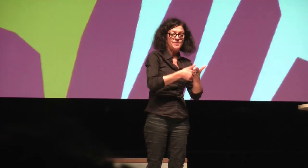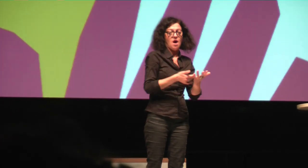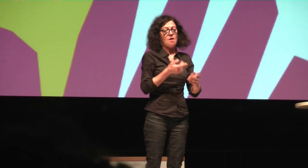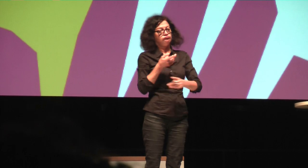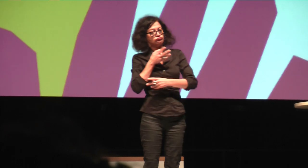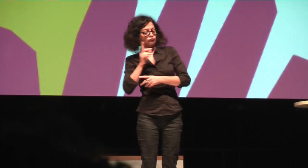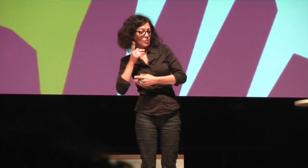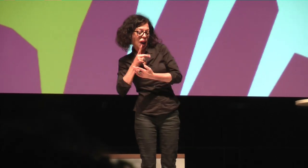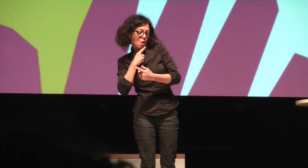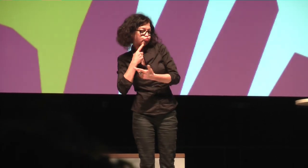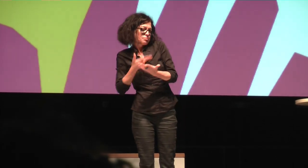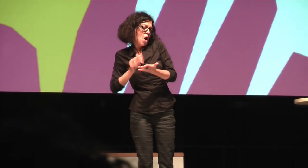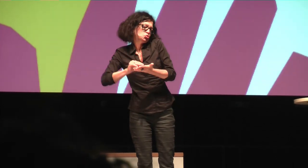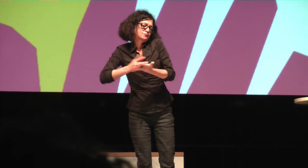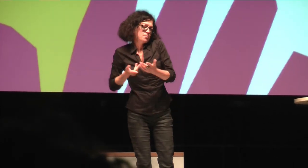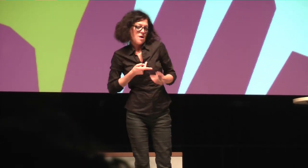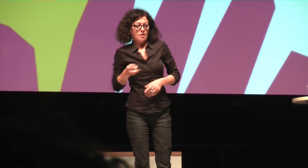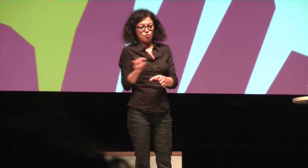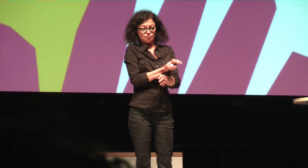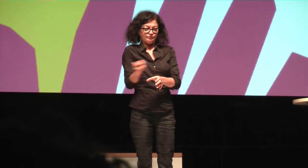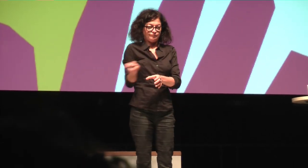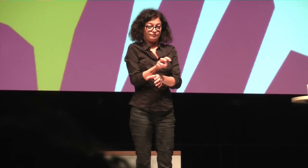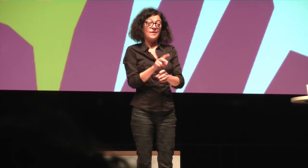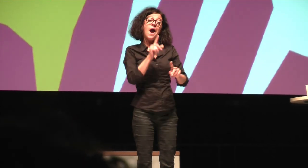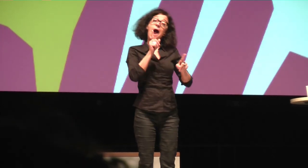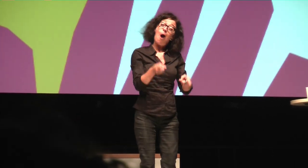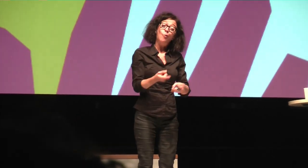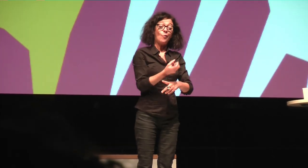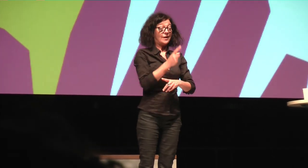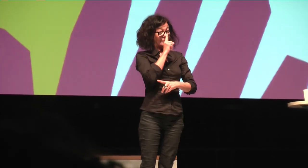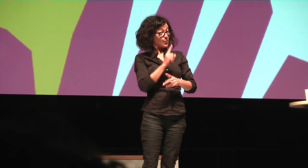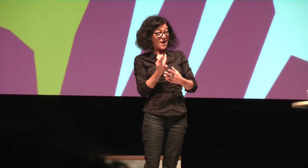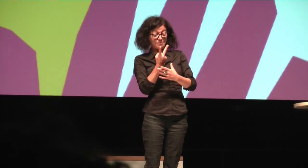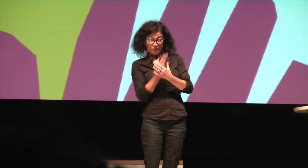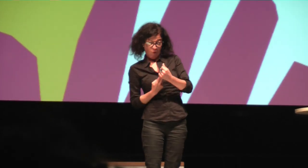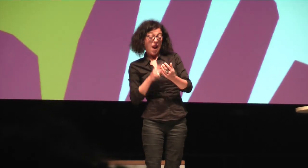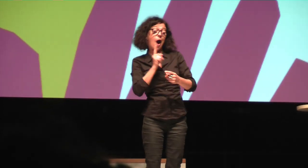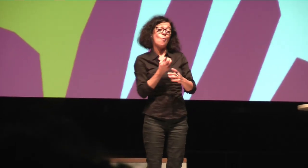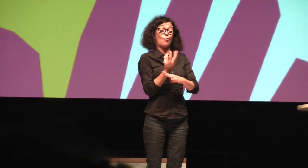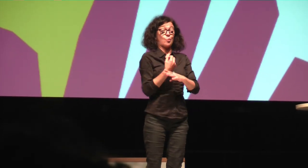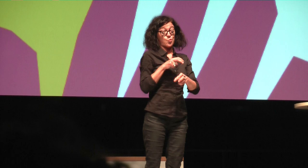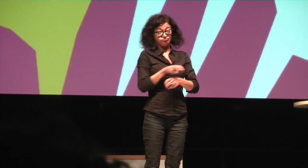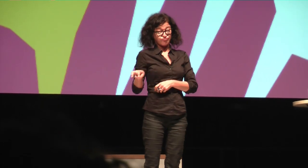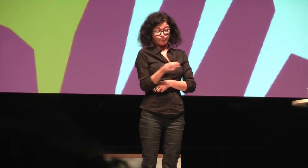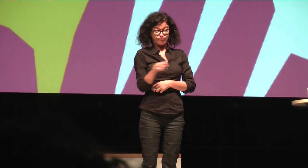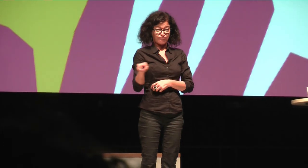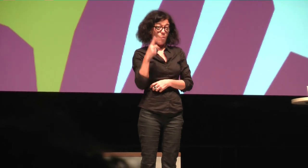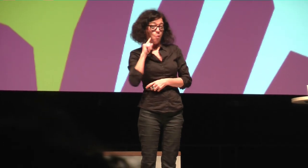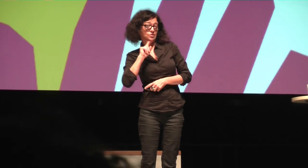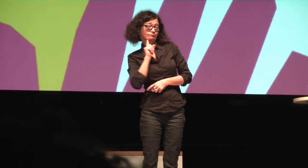halten möchte. Denn ich bin bilingual in Sprachen aufgewachsen und auch bilingual in Kulturen. Denn ich kann in